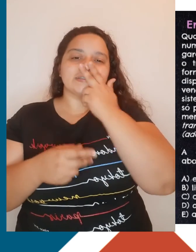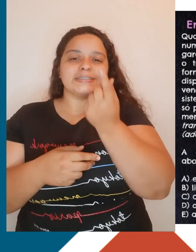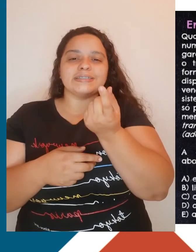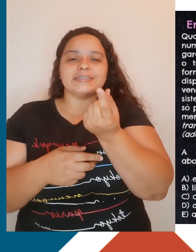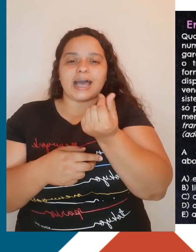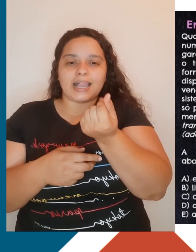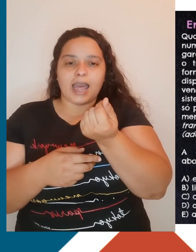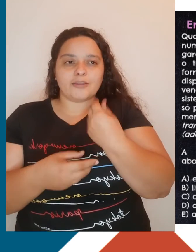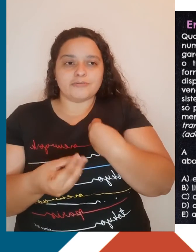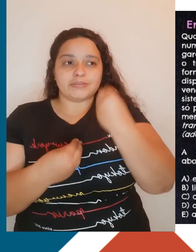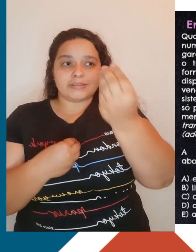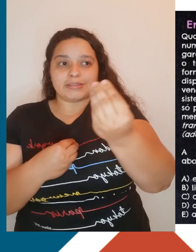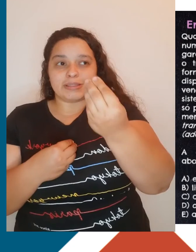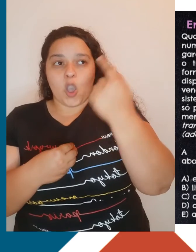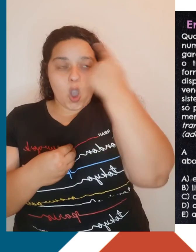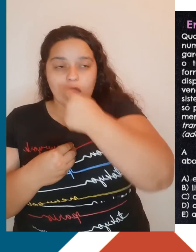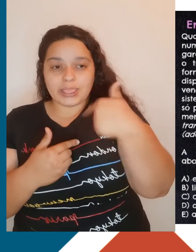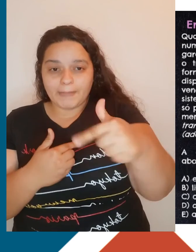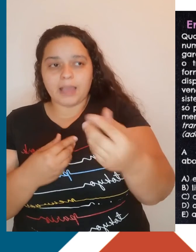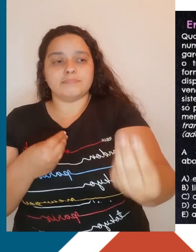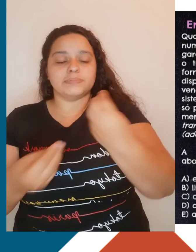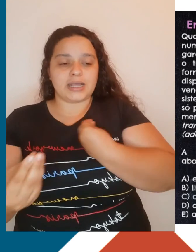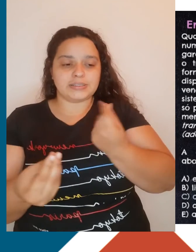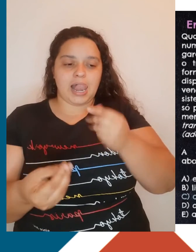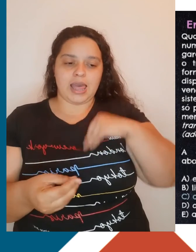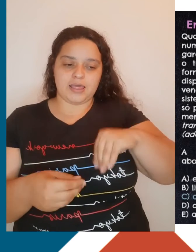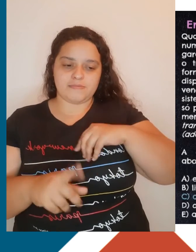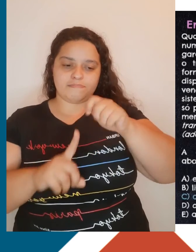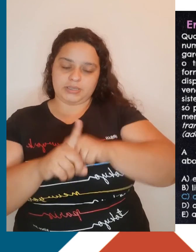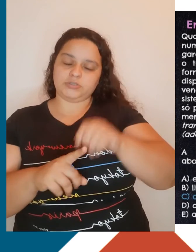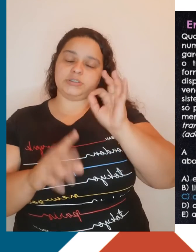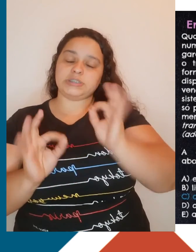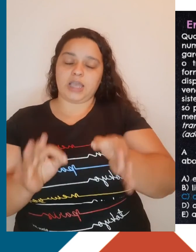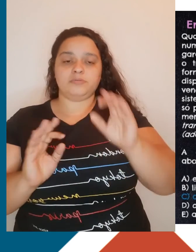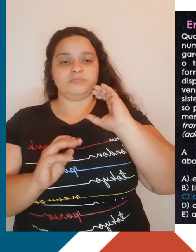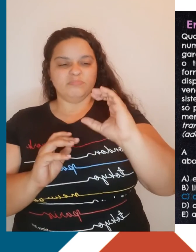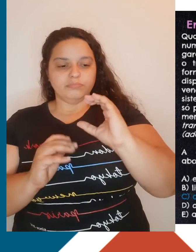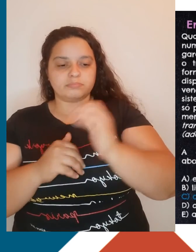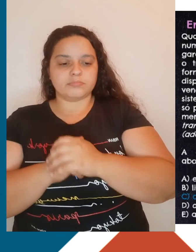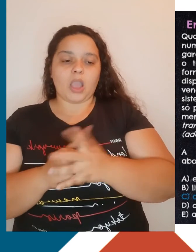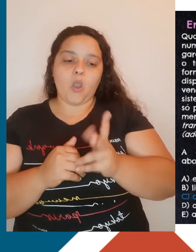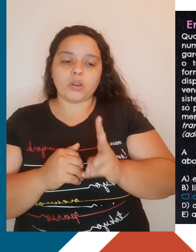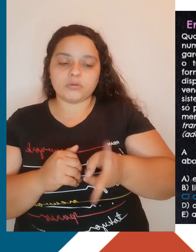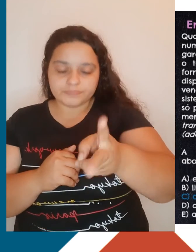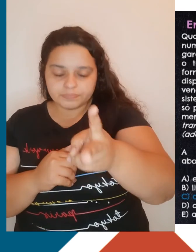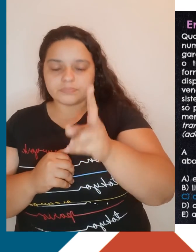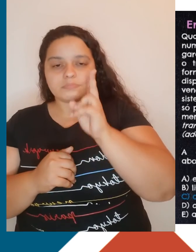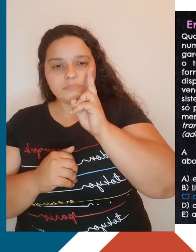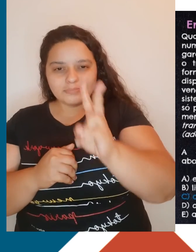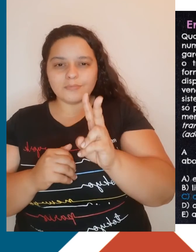Então, a opção correta aqui vai ser a letra C. Continuando aqui a análise das opções. Por que